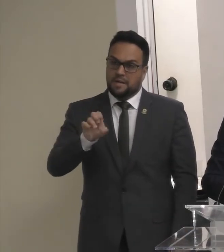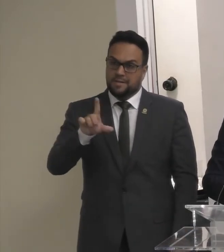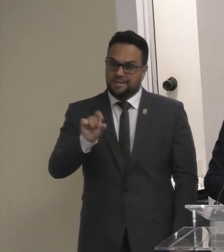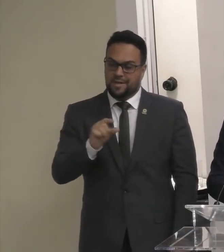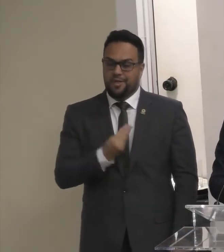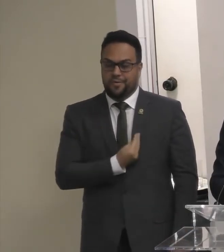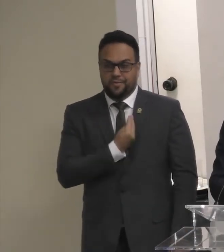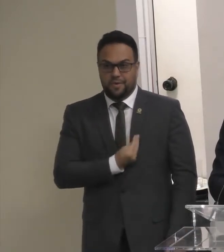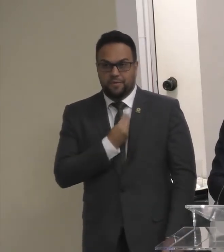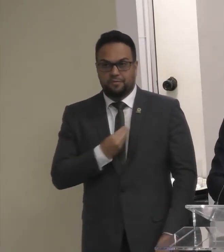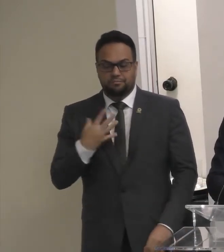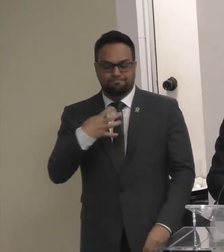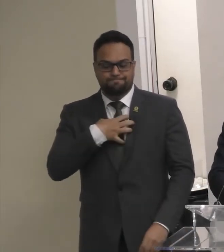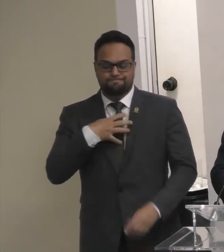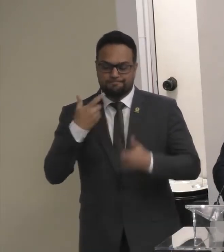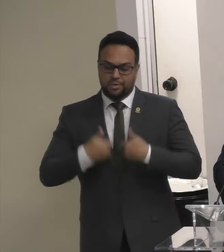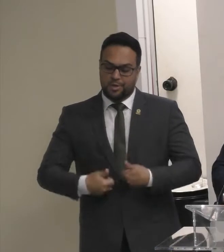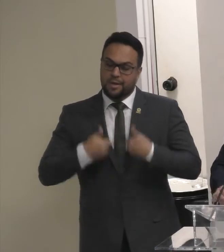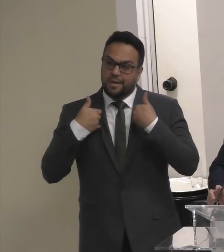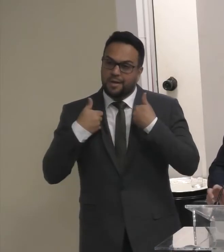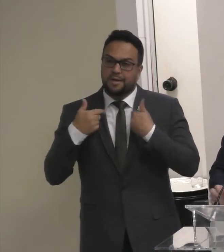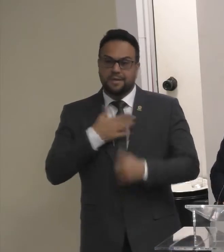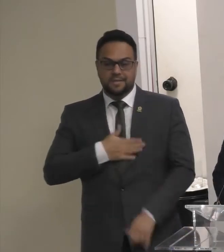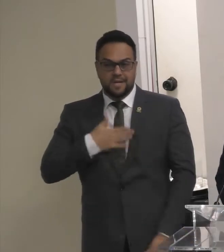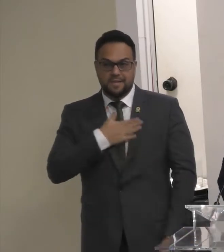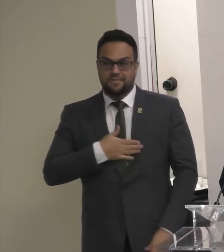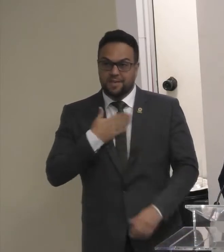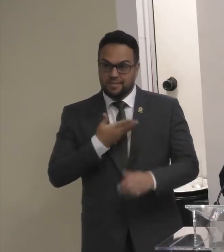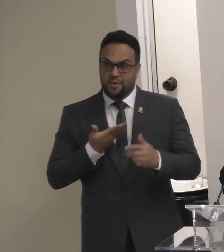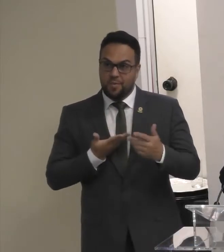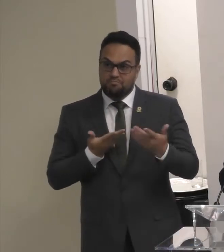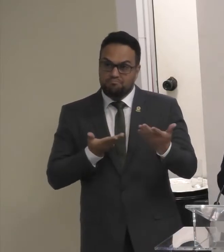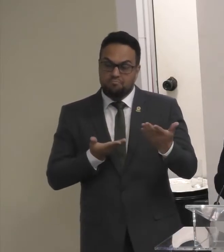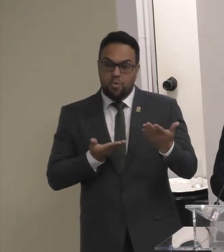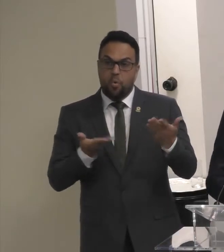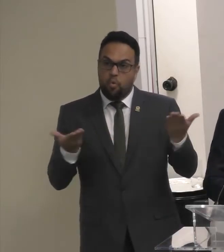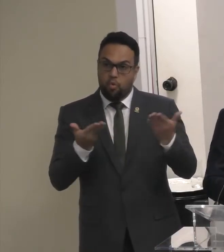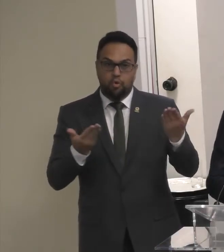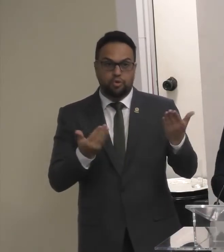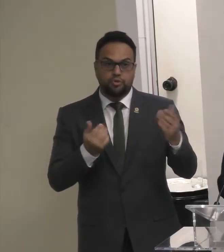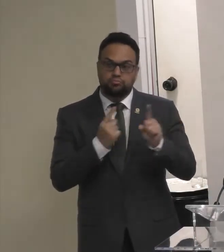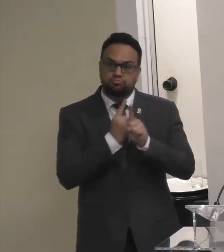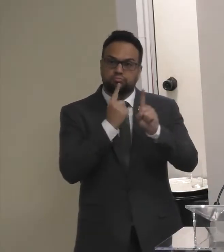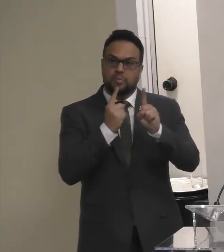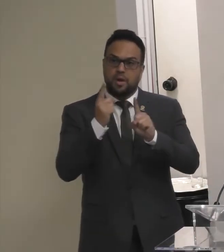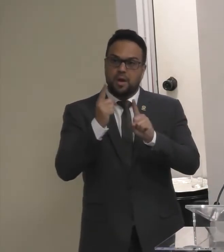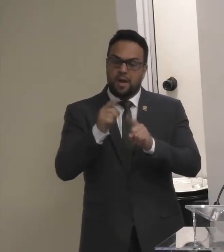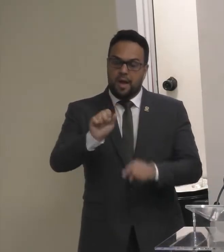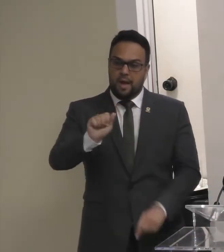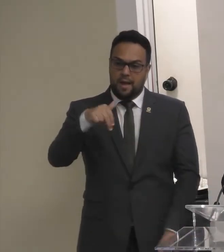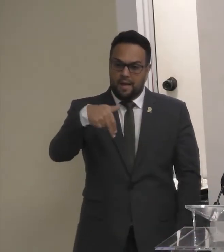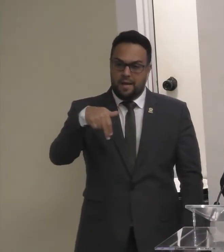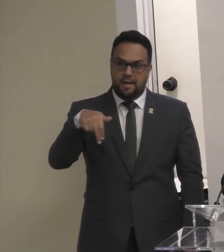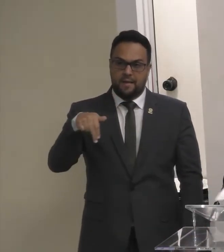É motivo De muita honra E muita satisfação Recebê-los Na agência nacional De energia elétrica